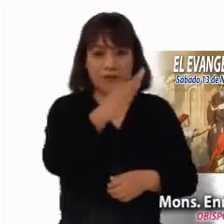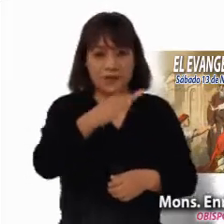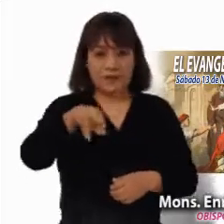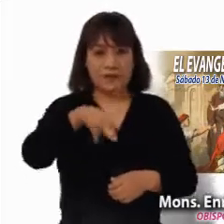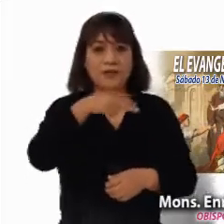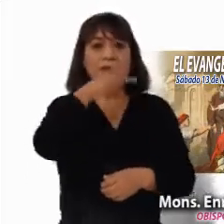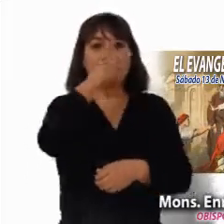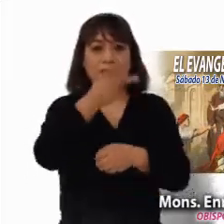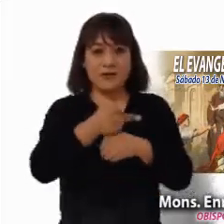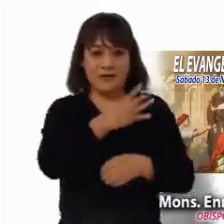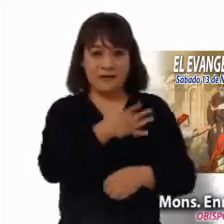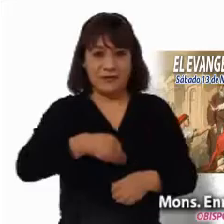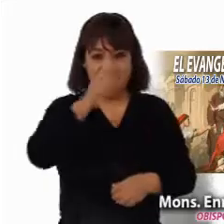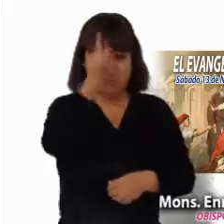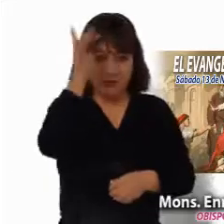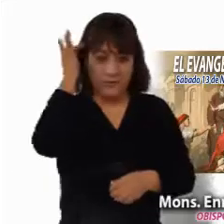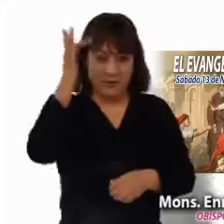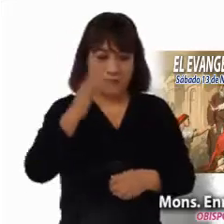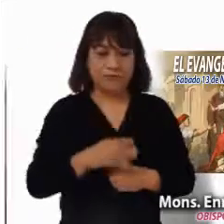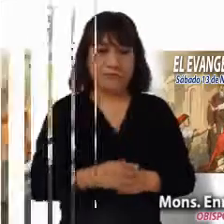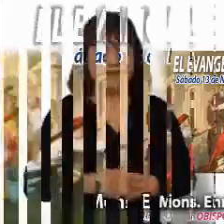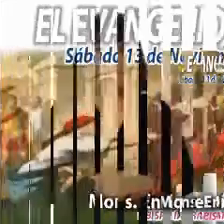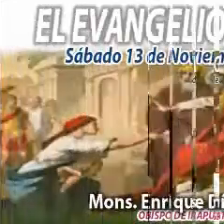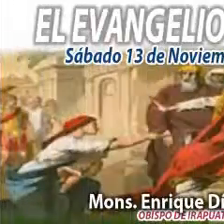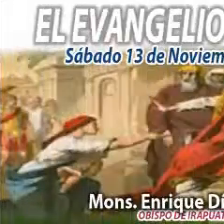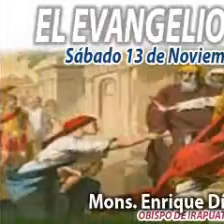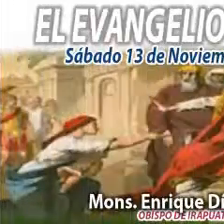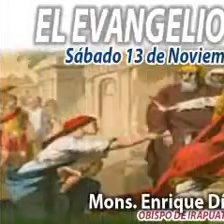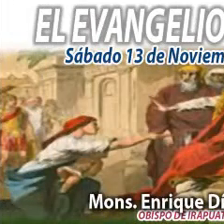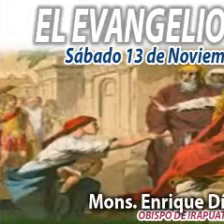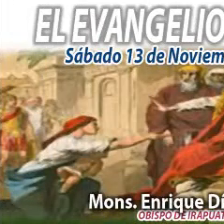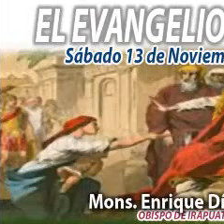bendiga en nombre del Padre y del Hijo y del Espíritu Santo.